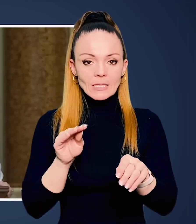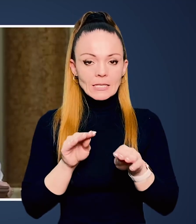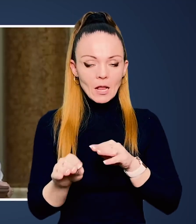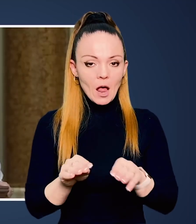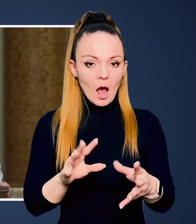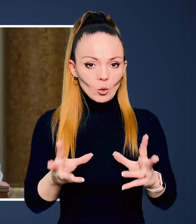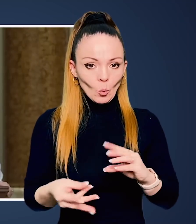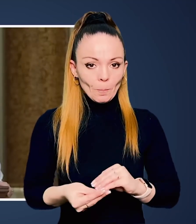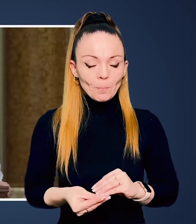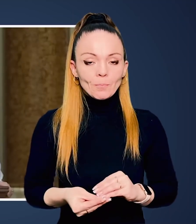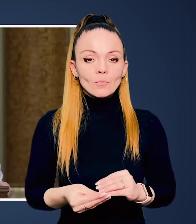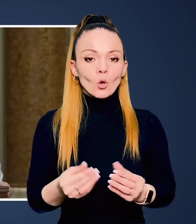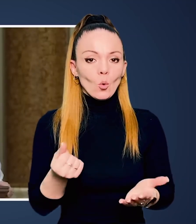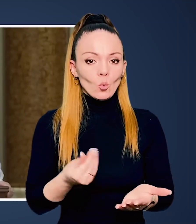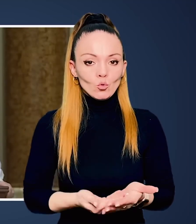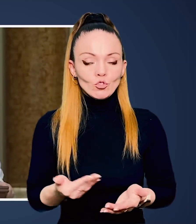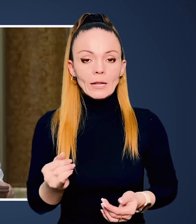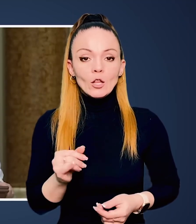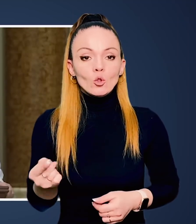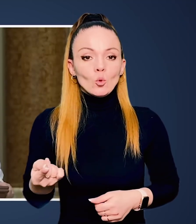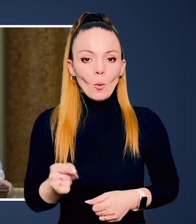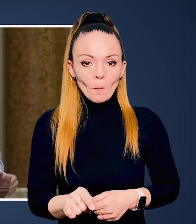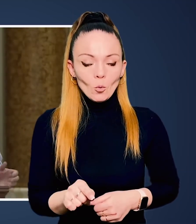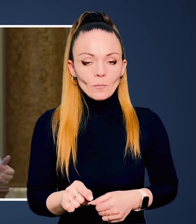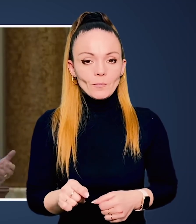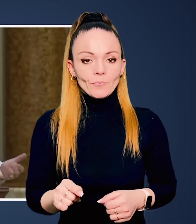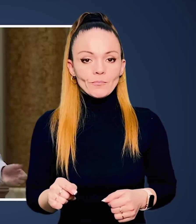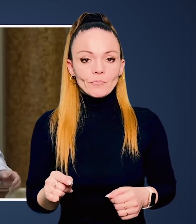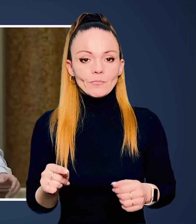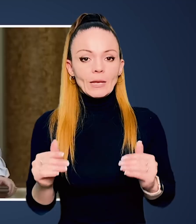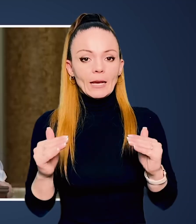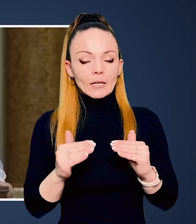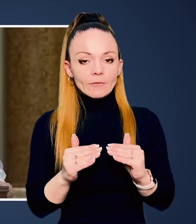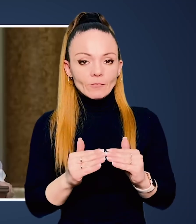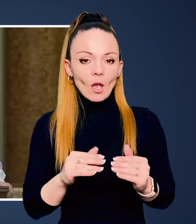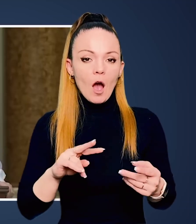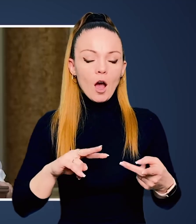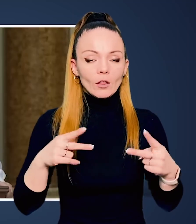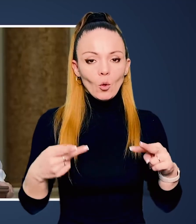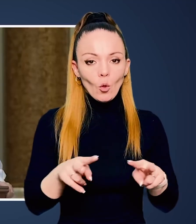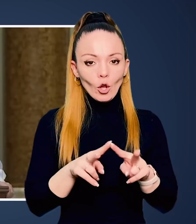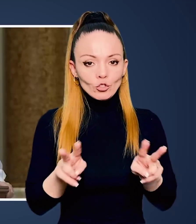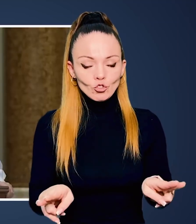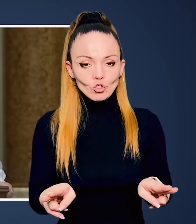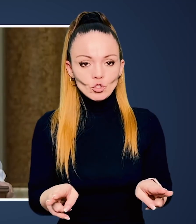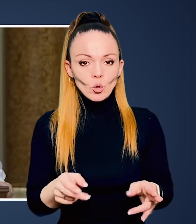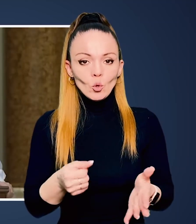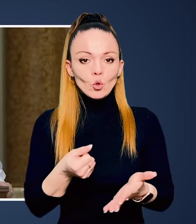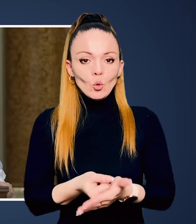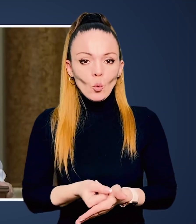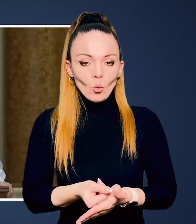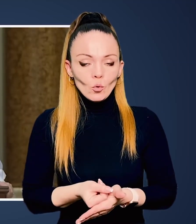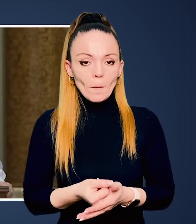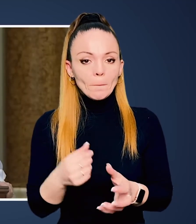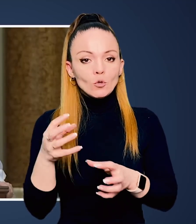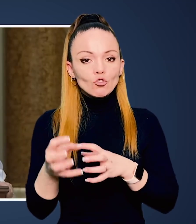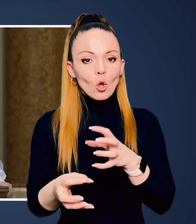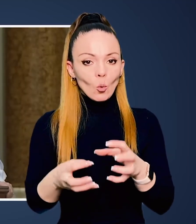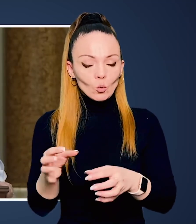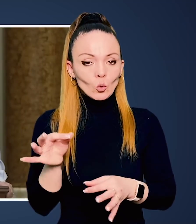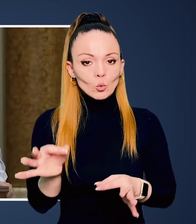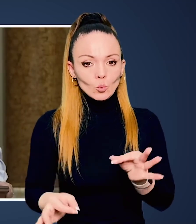таким складом. Отже, тому рівнобіжно чи аналогічно до